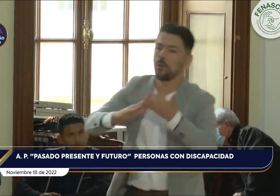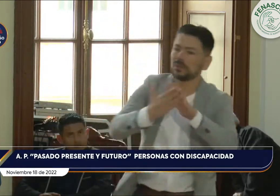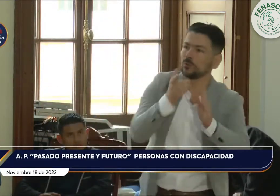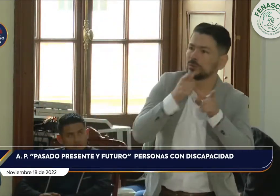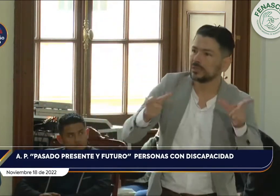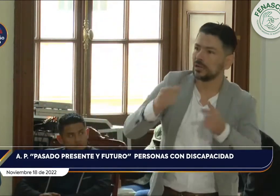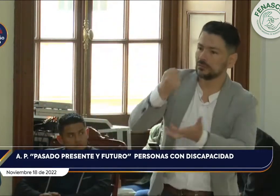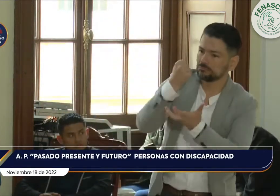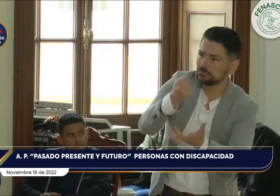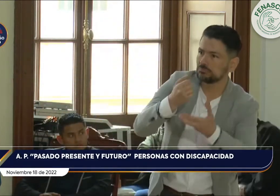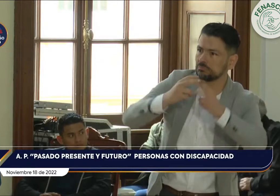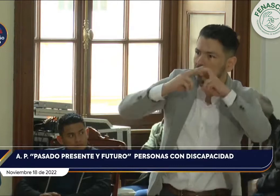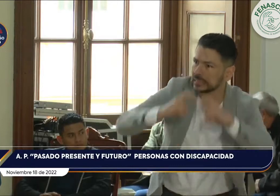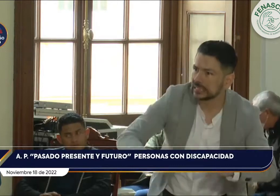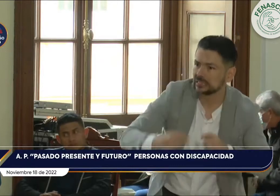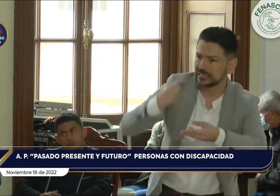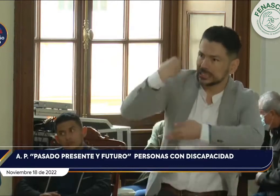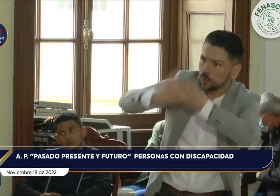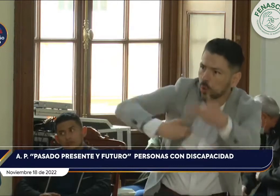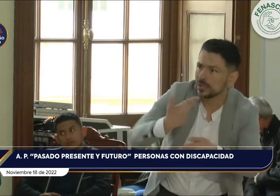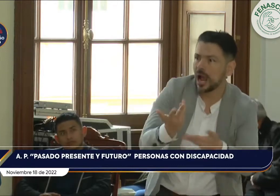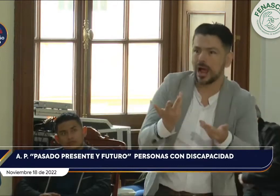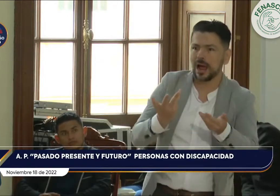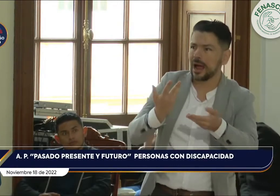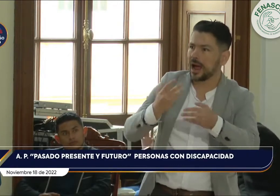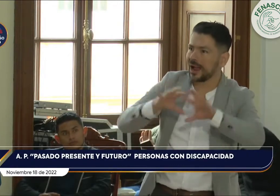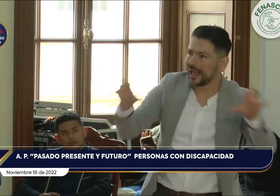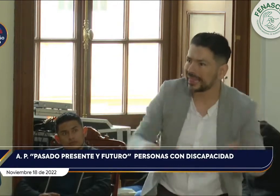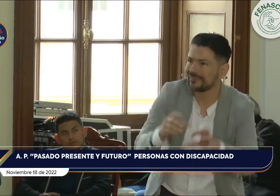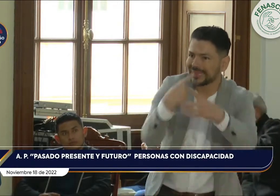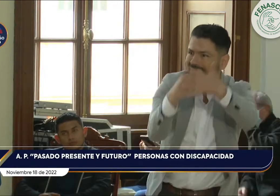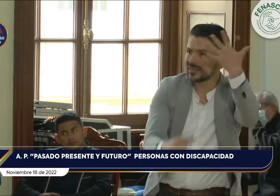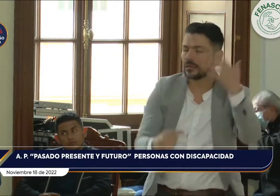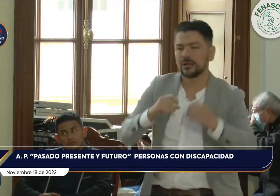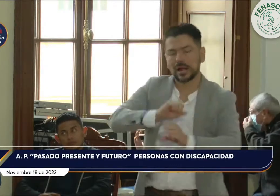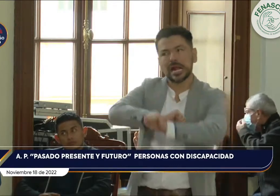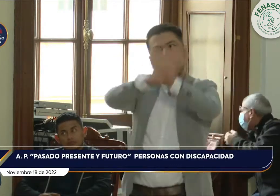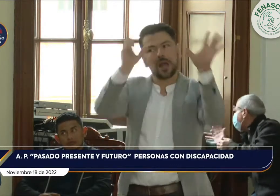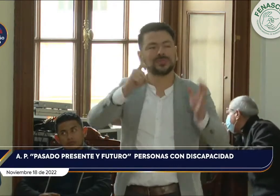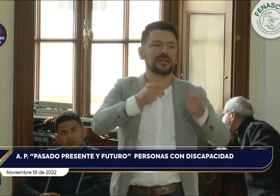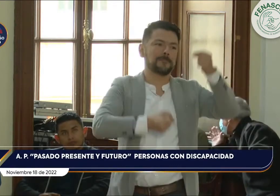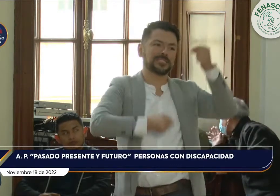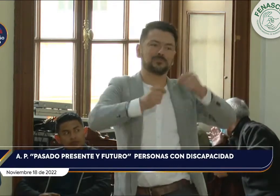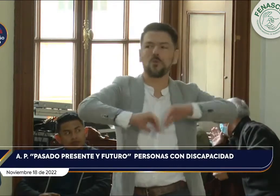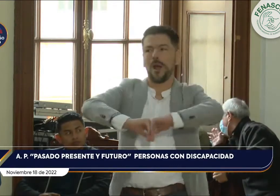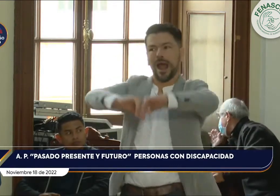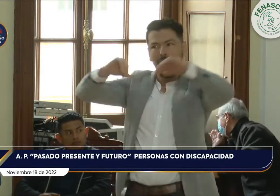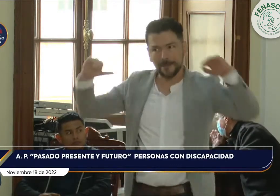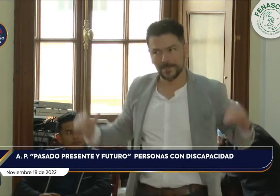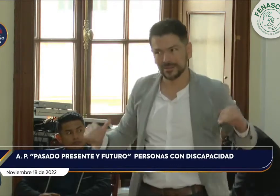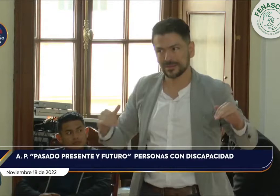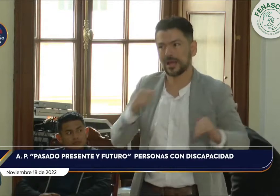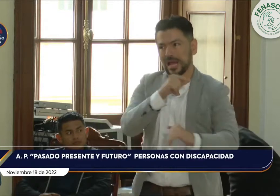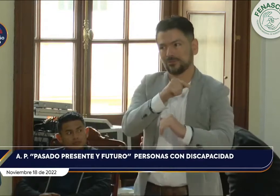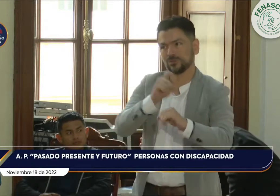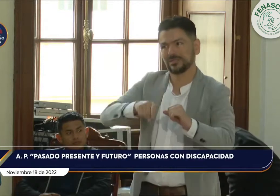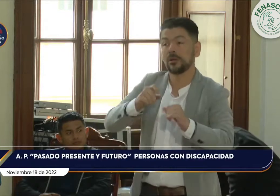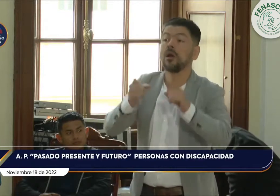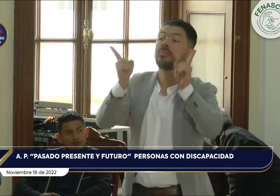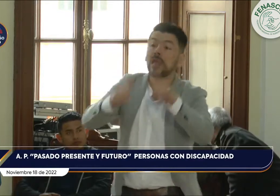ese presupuesto también, que solo está asignado para discapacidad, también se puede asignar para comunidades lingüísticas que permitan nuestra investigación y